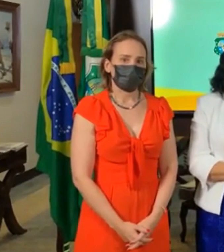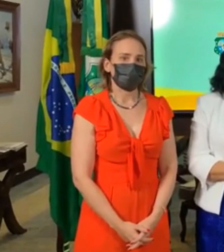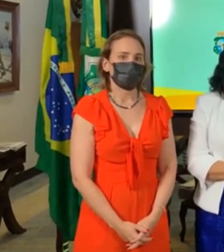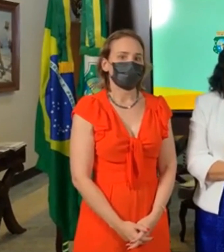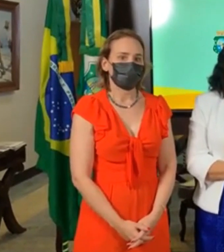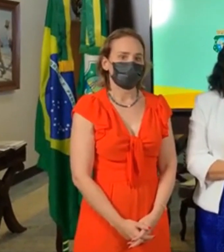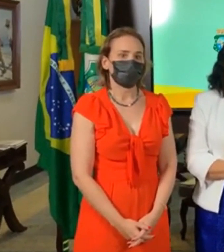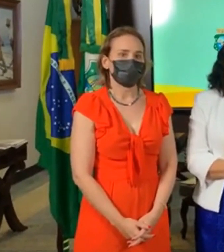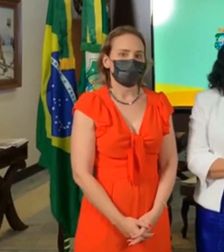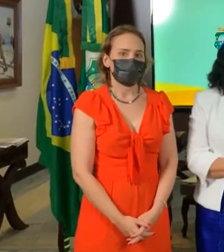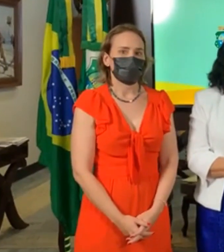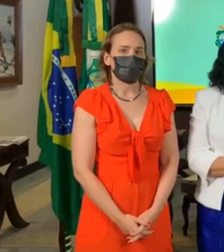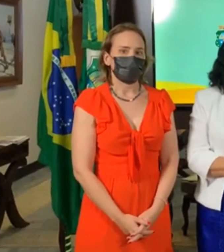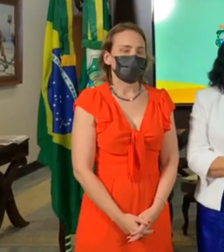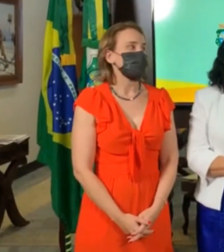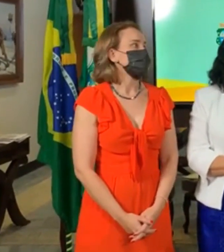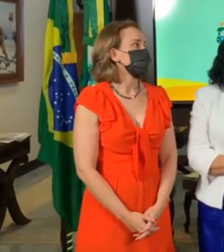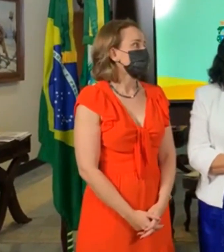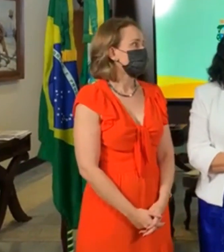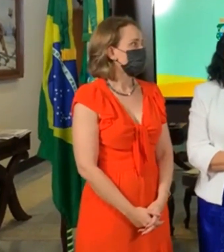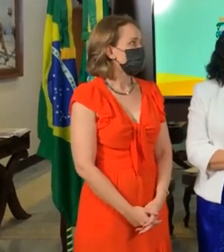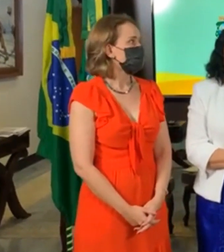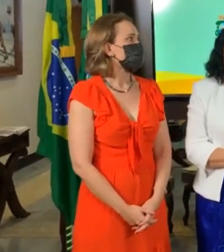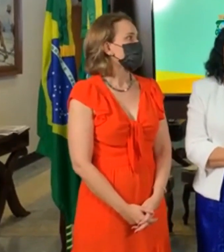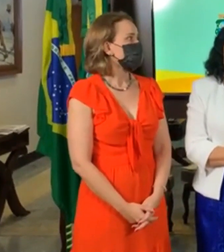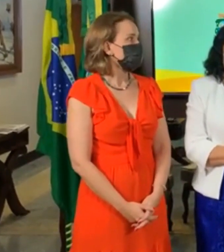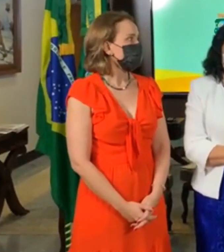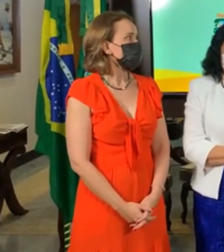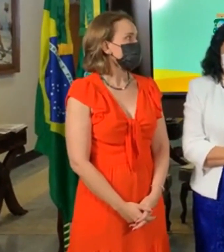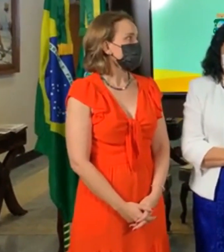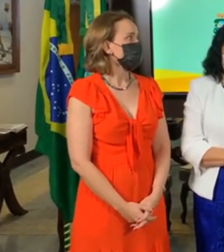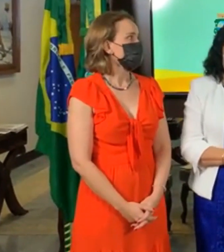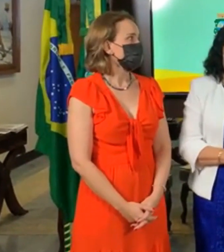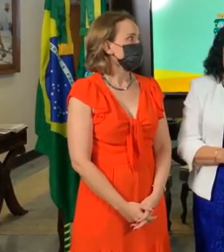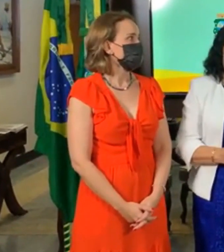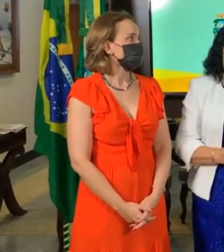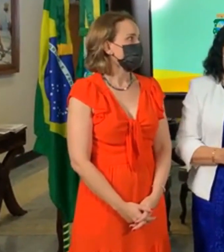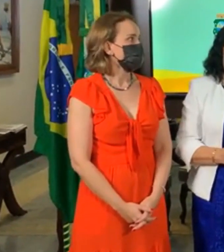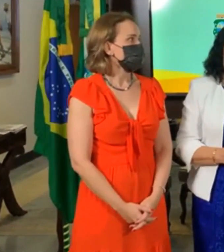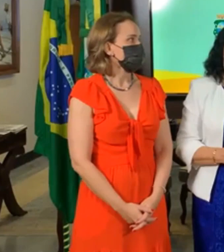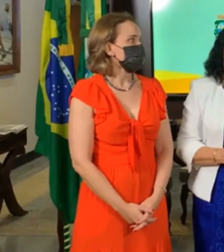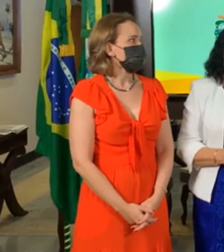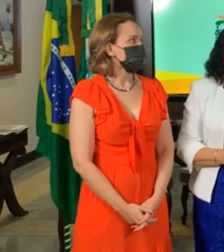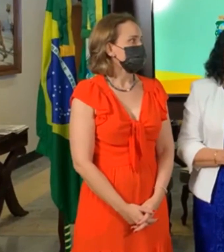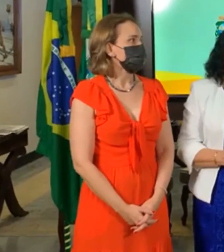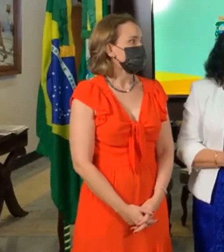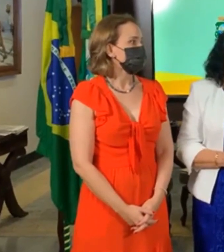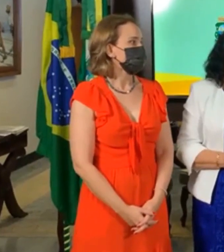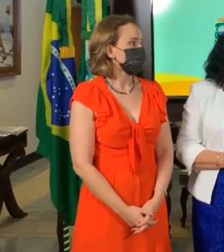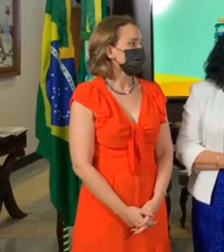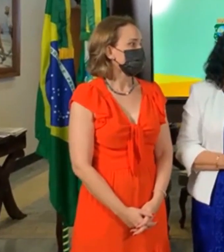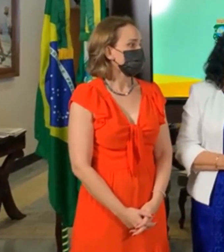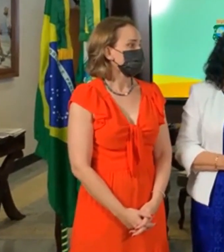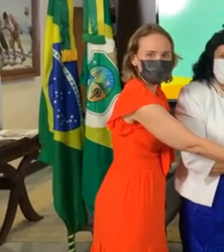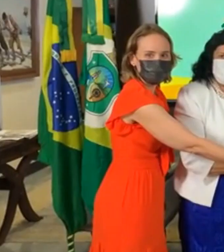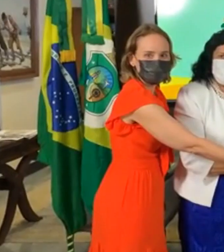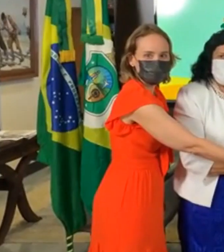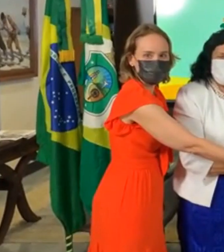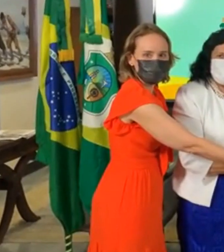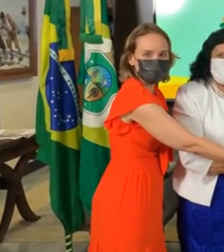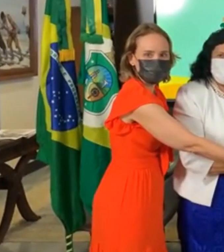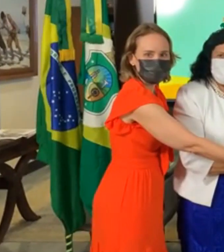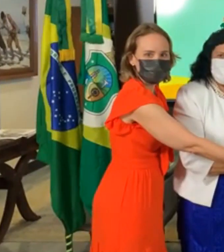de multa, de taxa do DETRAN, de ICMS, de TCD, não deixe passar essa oportunidade.